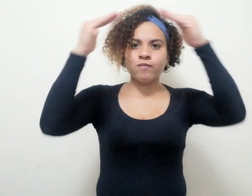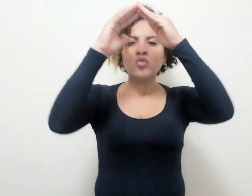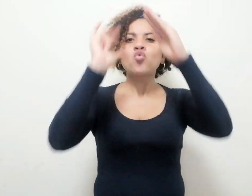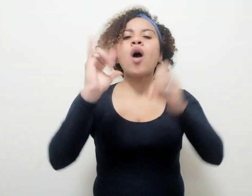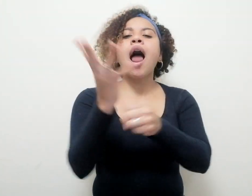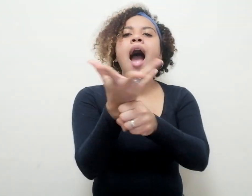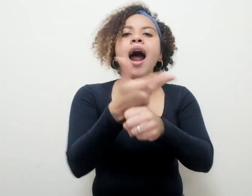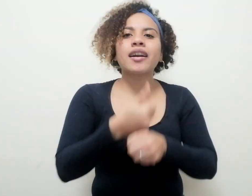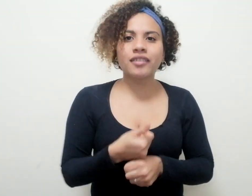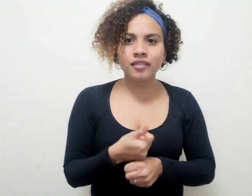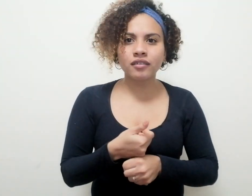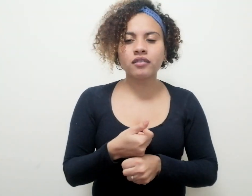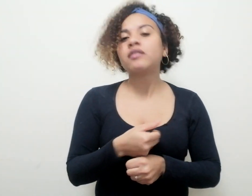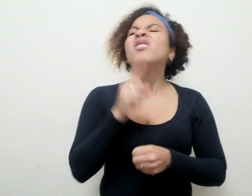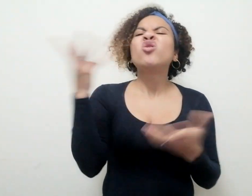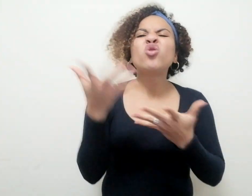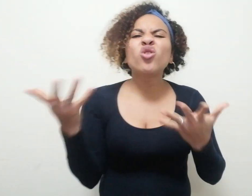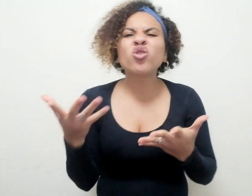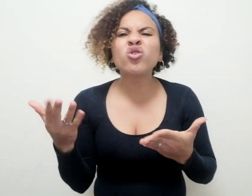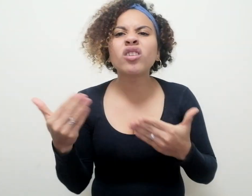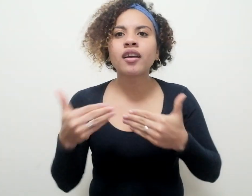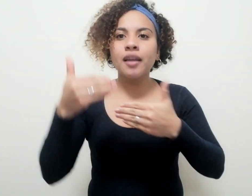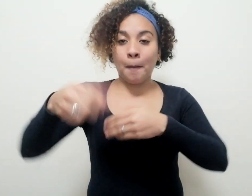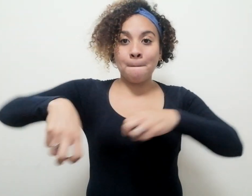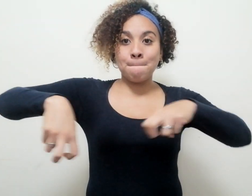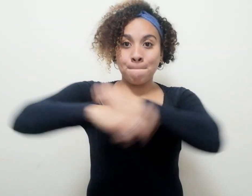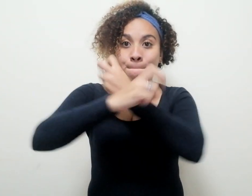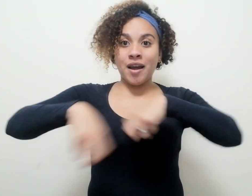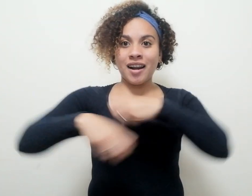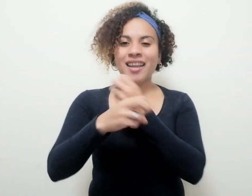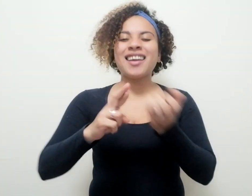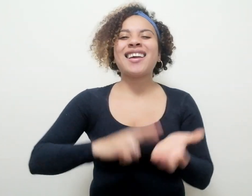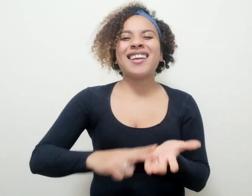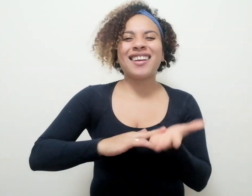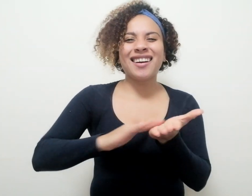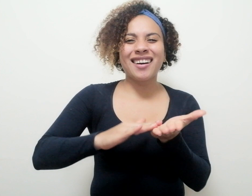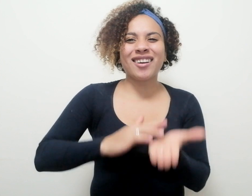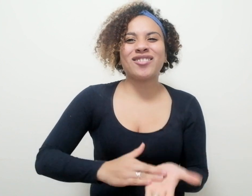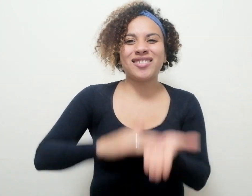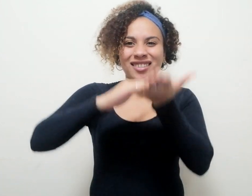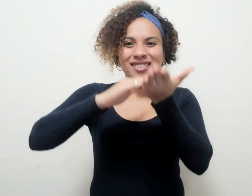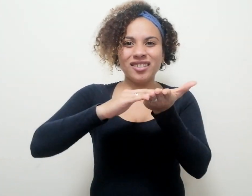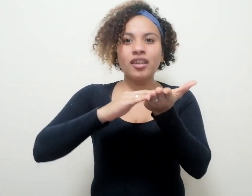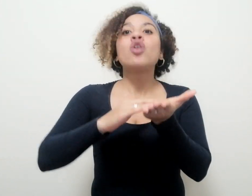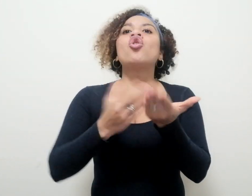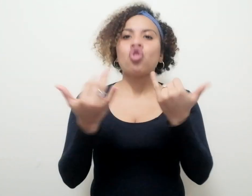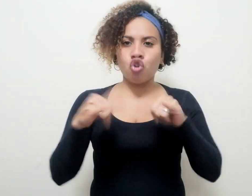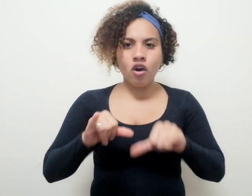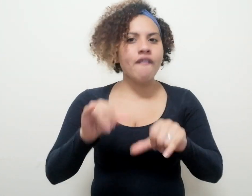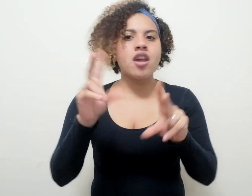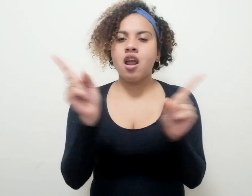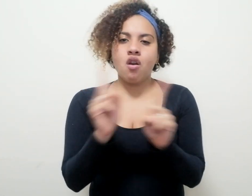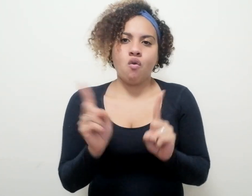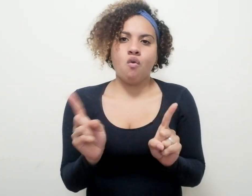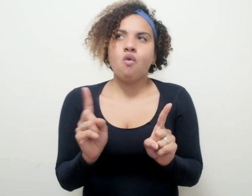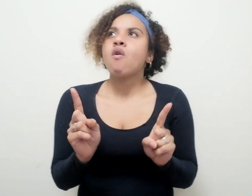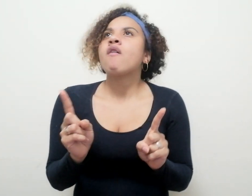Se ubica delante del parque de la Reconciliación y del todavía no del todo